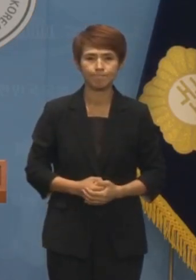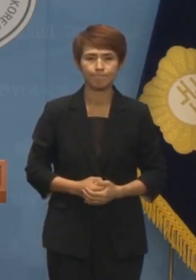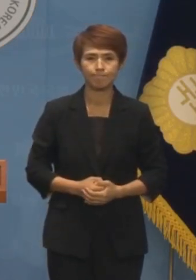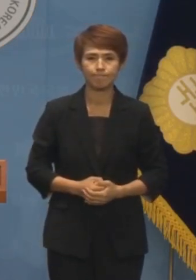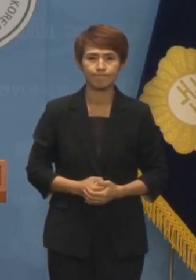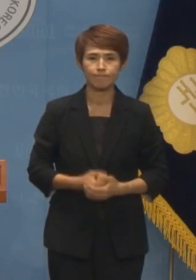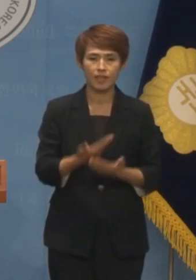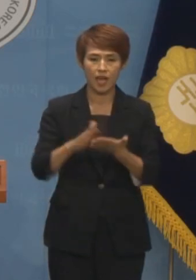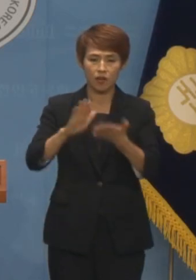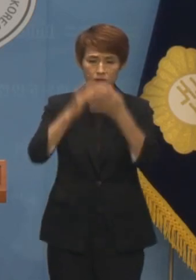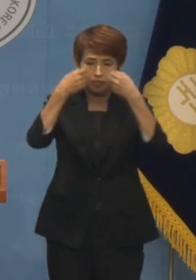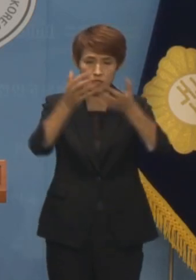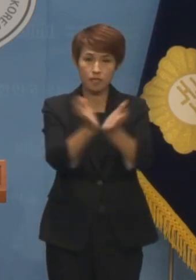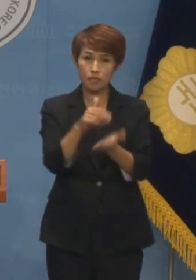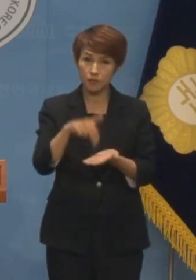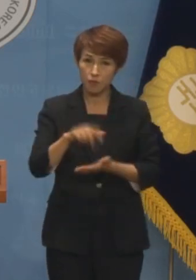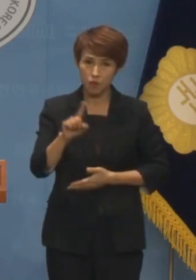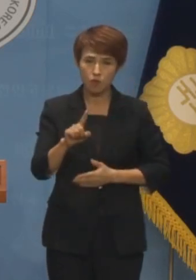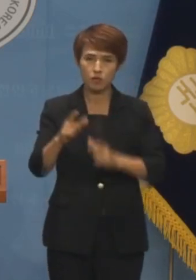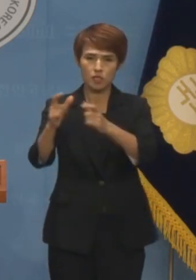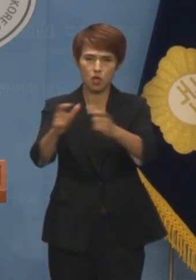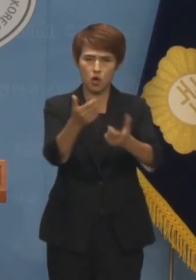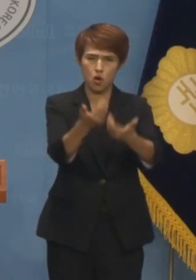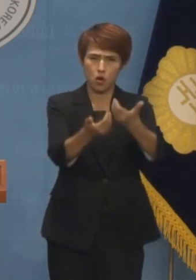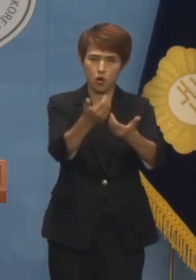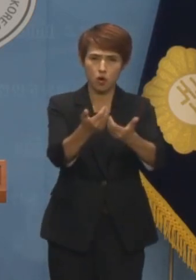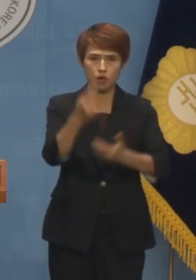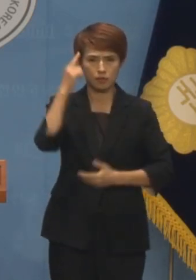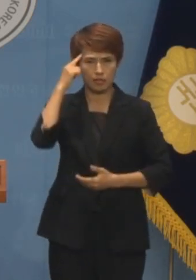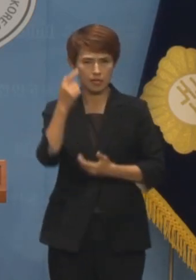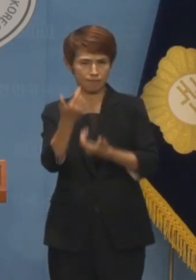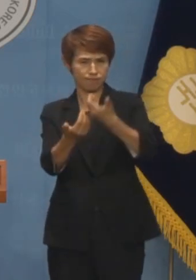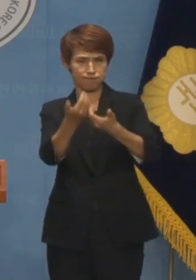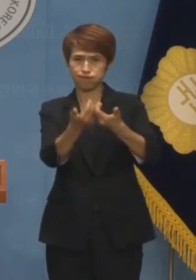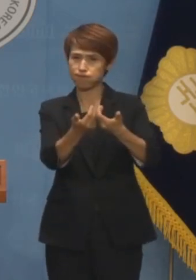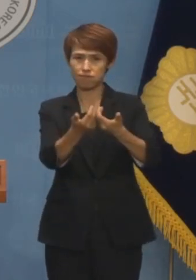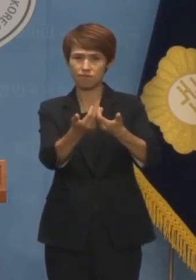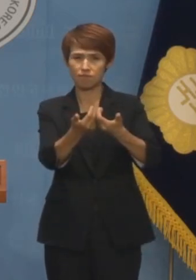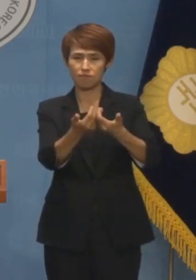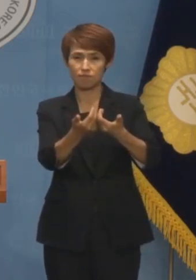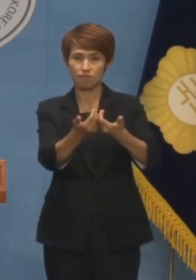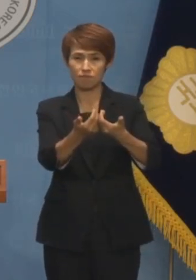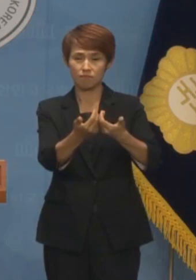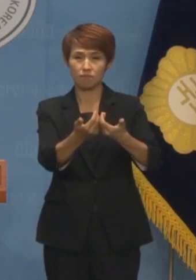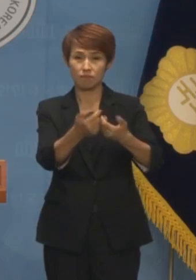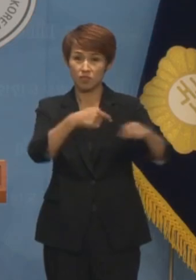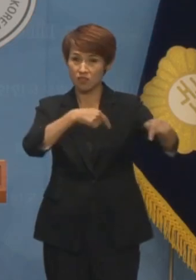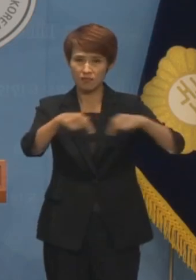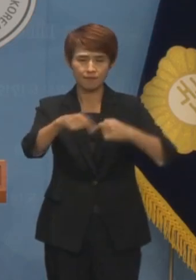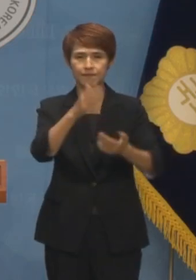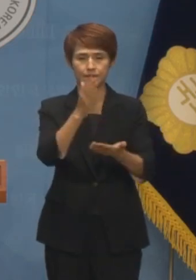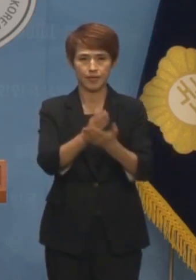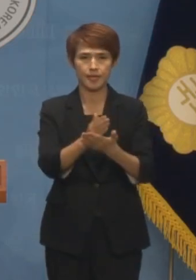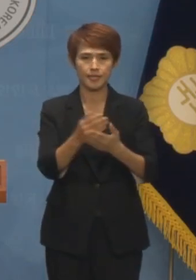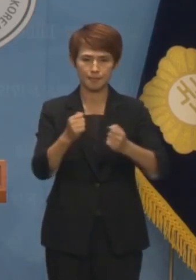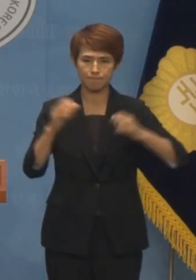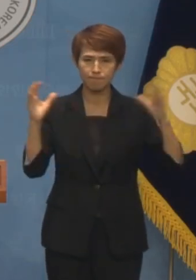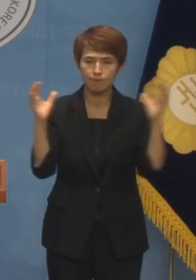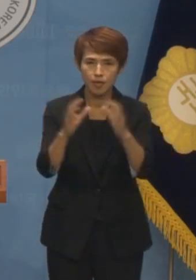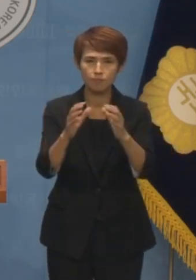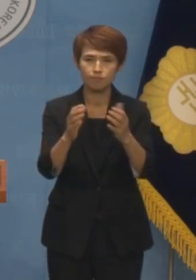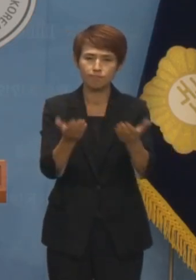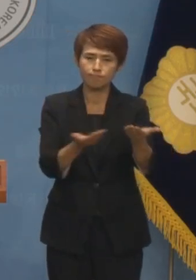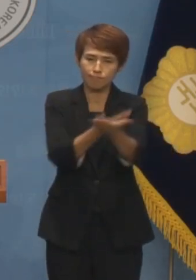개혁신당은 지역 갈등, 이념 갈등 등 구태적인 정치를 벗어나 화합과 소통에